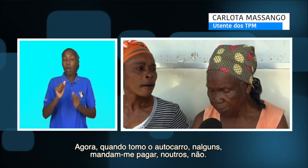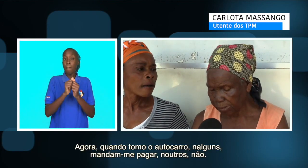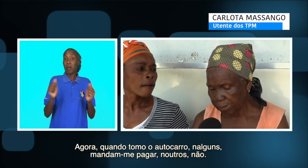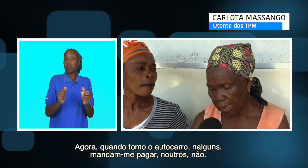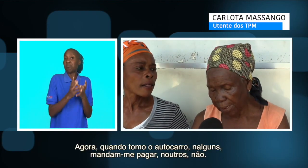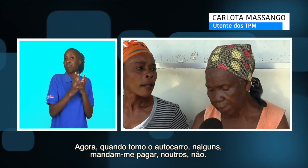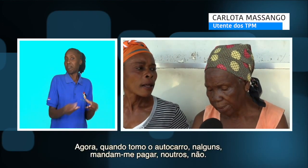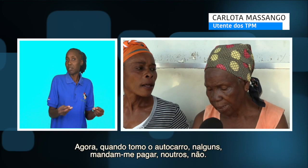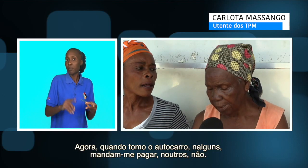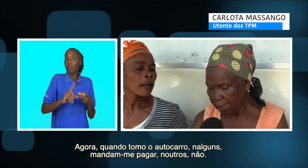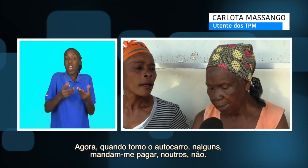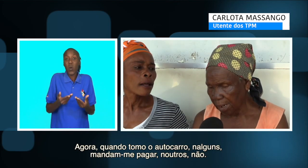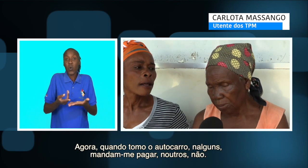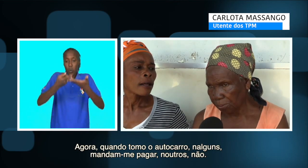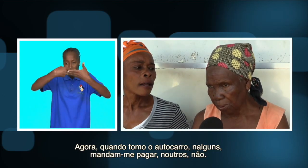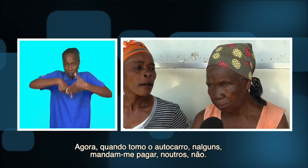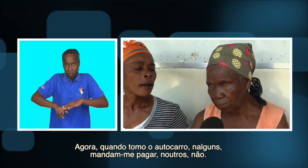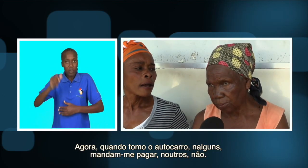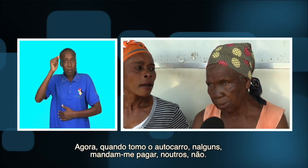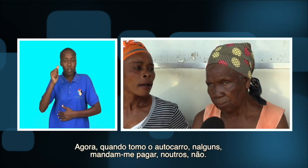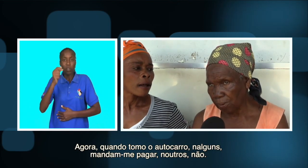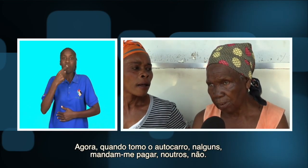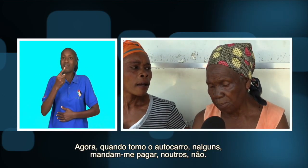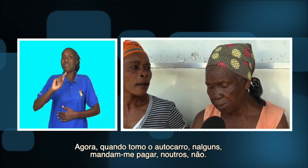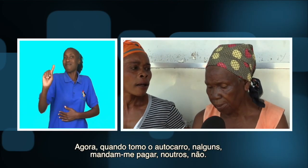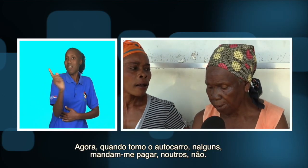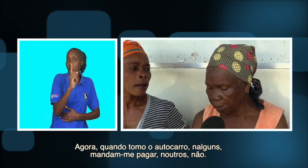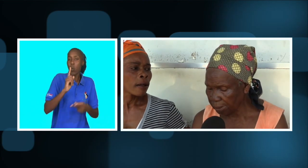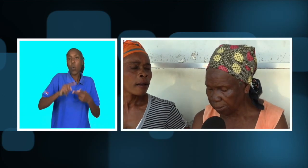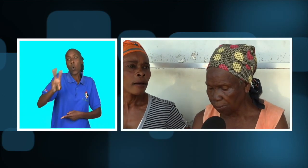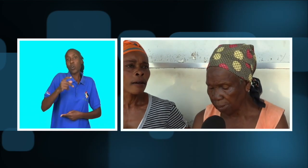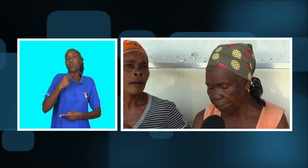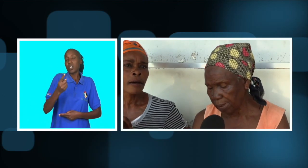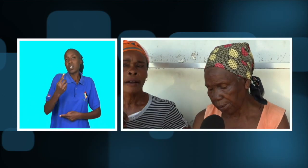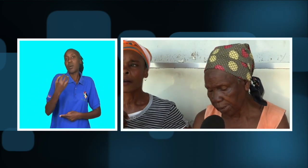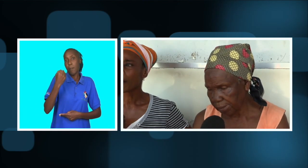Agora, quando tomo autocarro, alguns mandam me pagar, outros não.